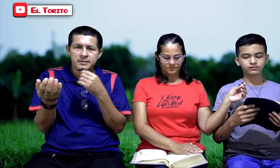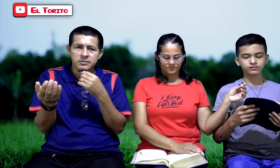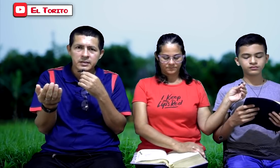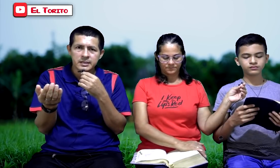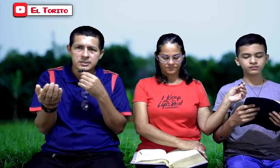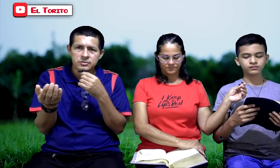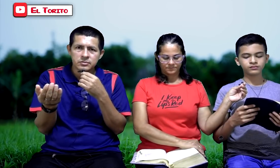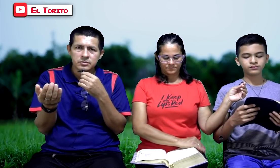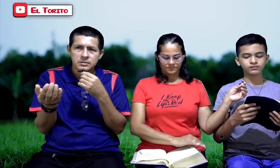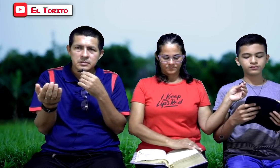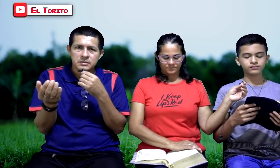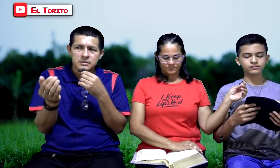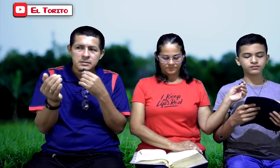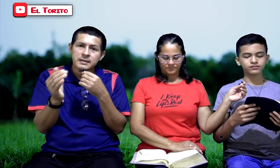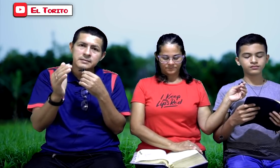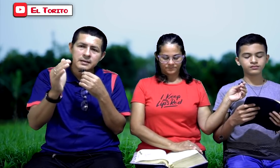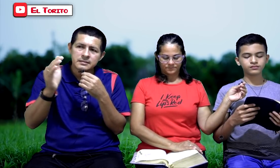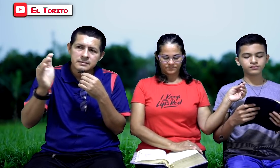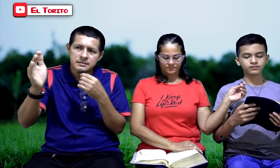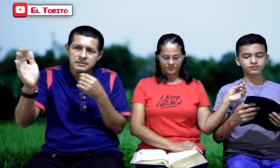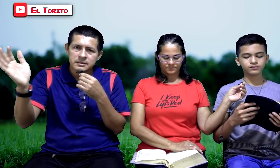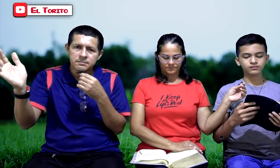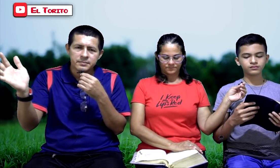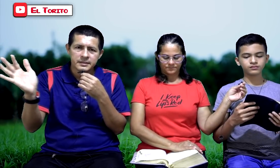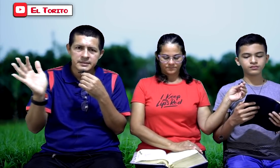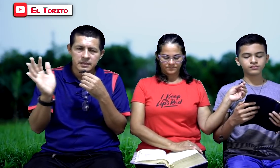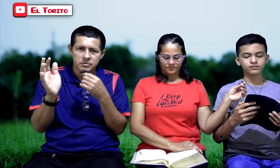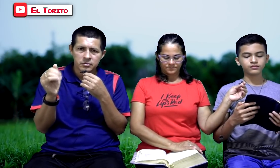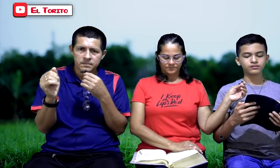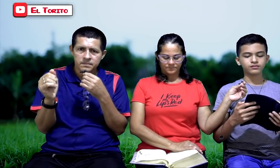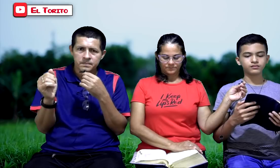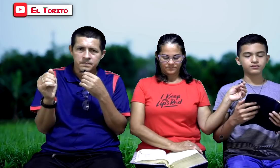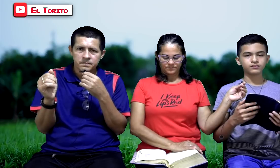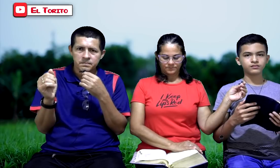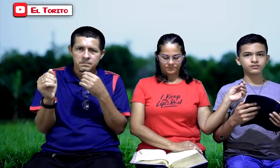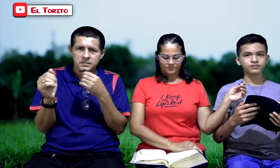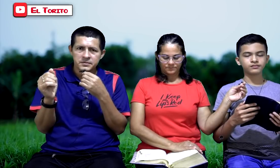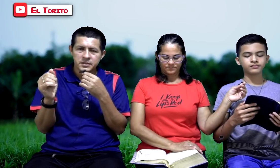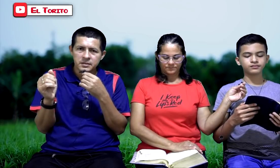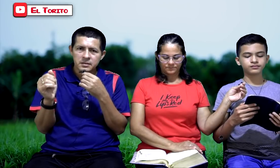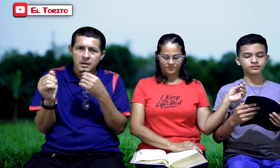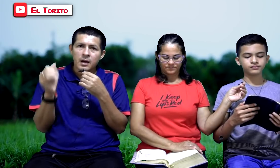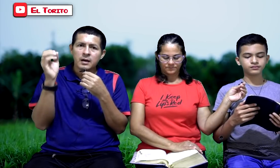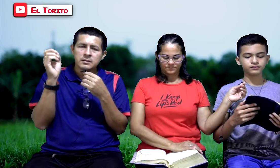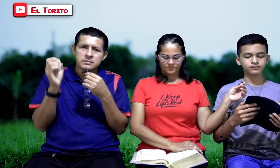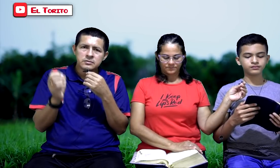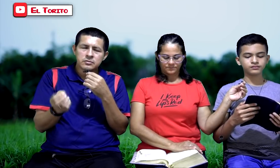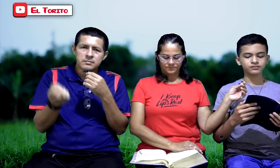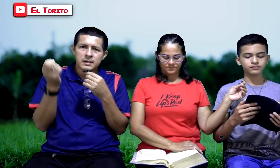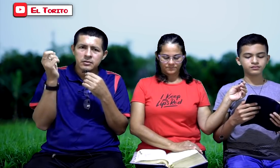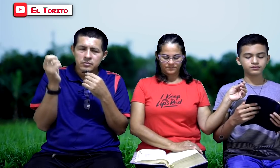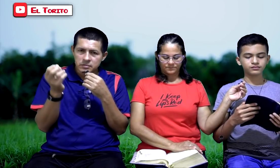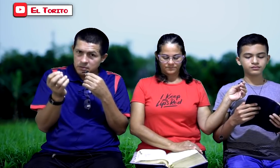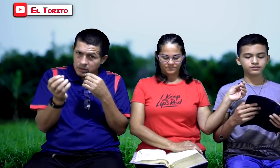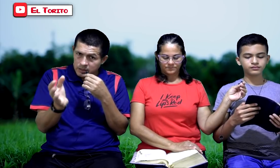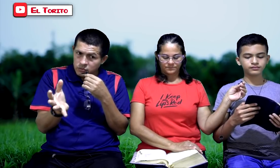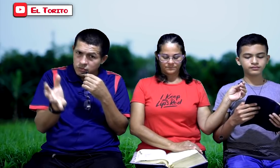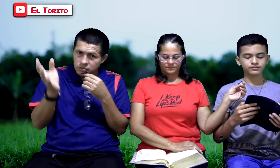rebaño de Cristo, la están dispersando. Sí, han tomado algunos,